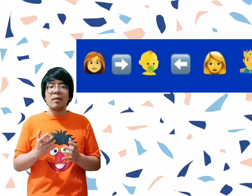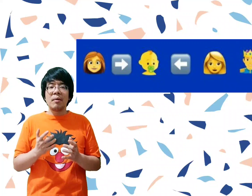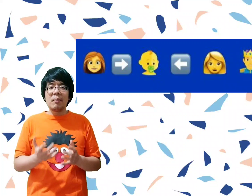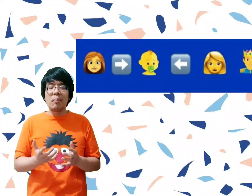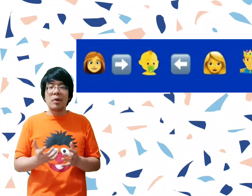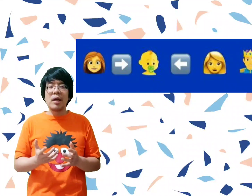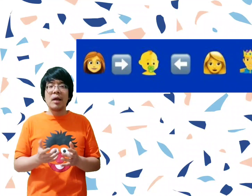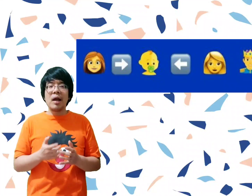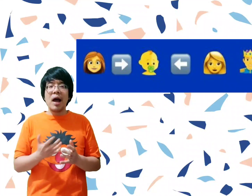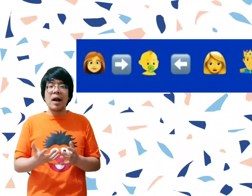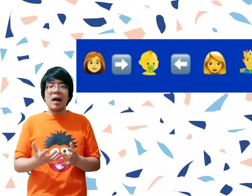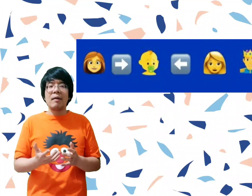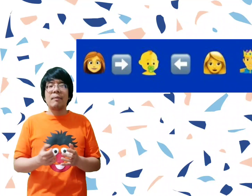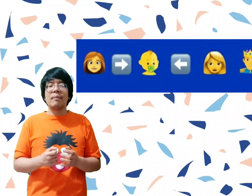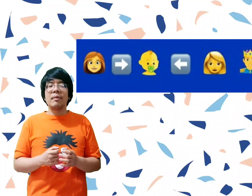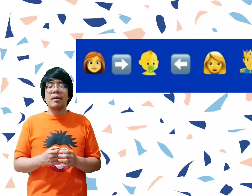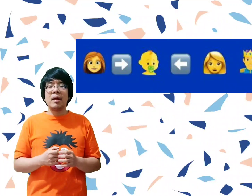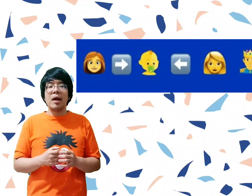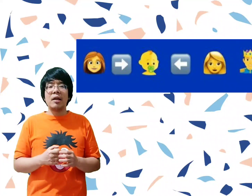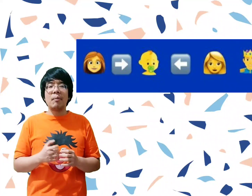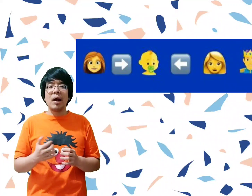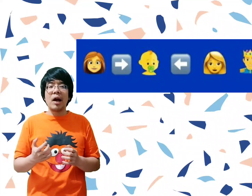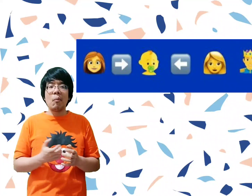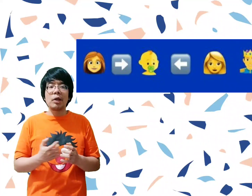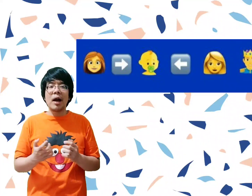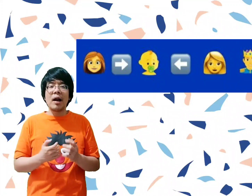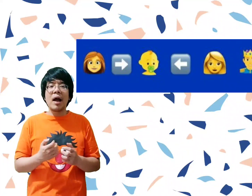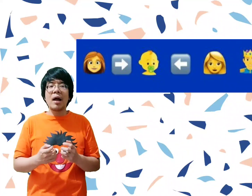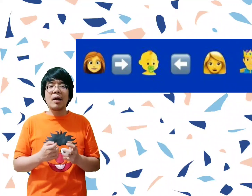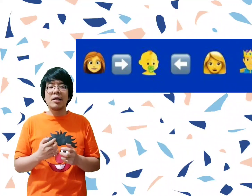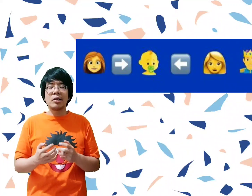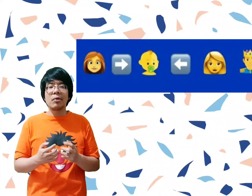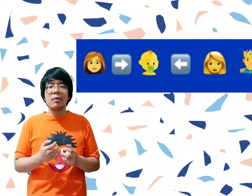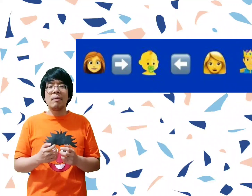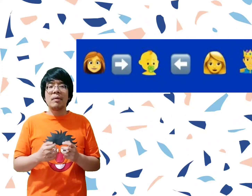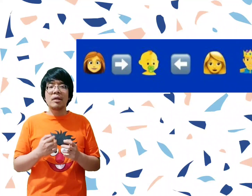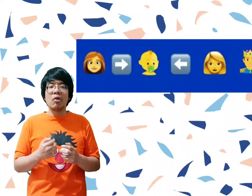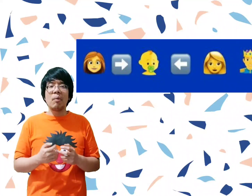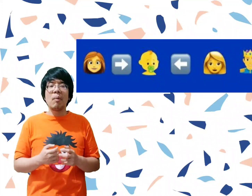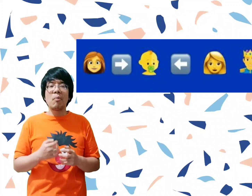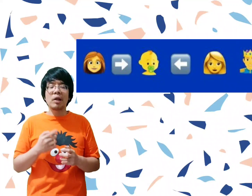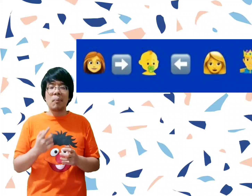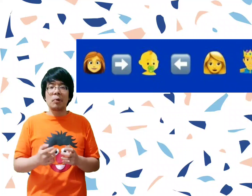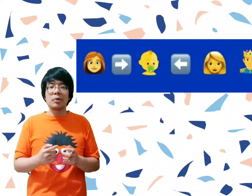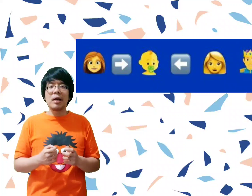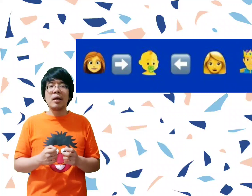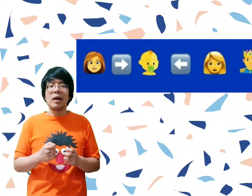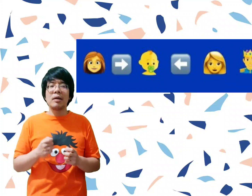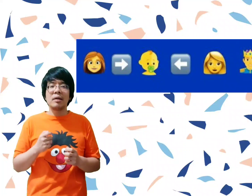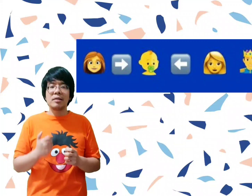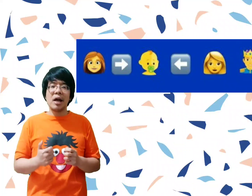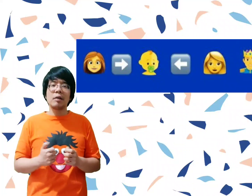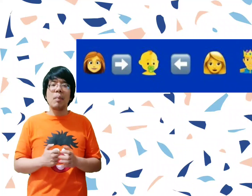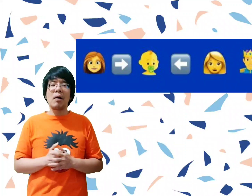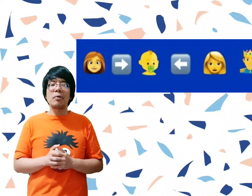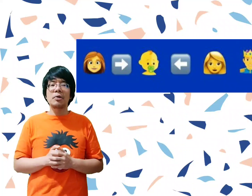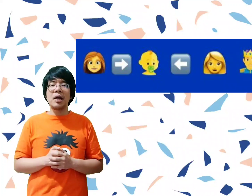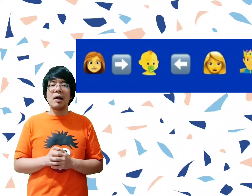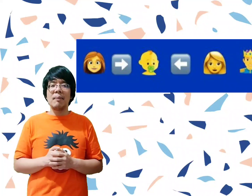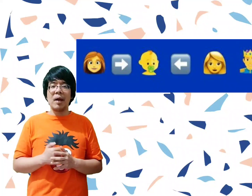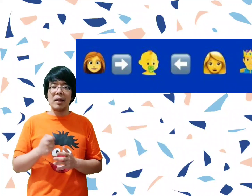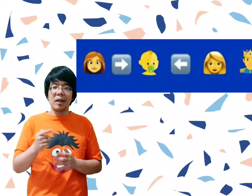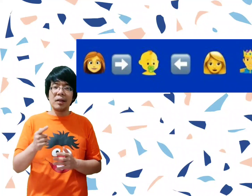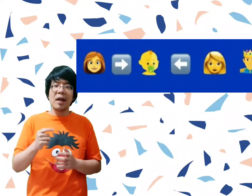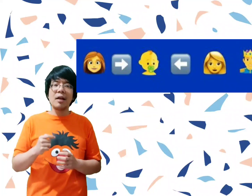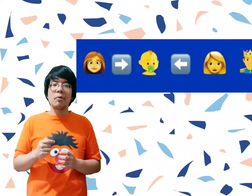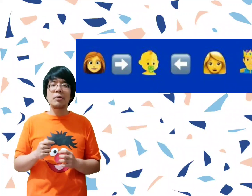mempunyai anak. Nah, jadi mereka rebutan anak dan di situ Salomo membuat keputusan yang sangat bagus